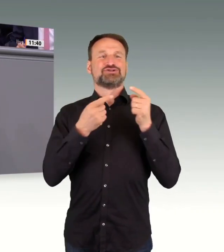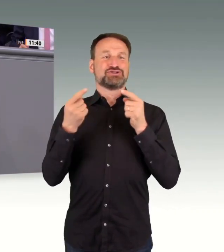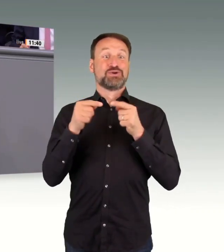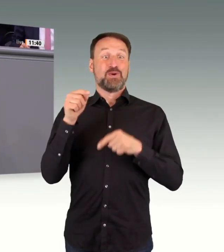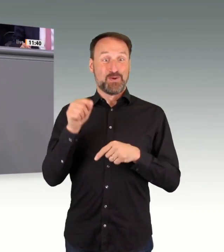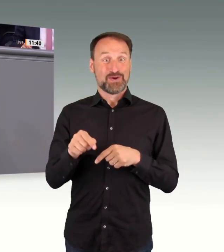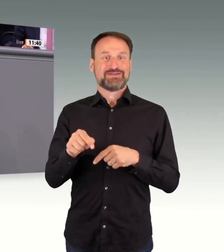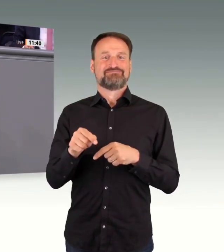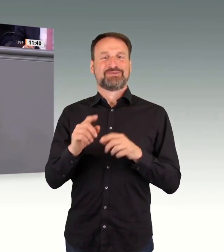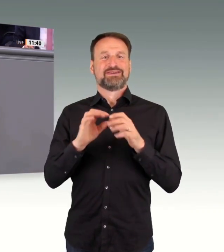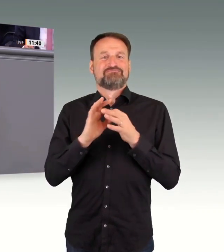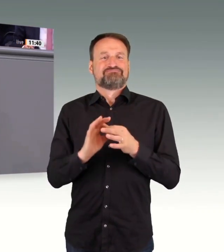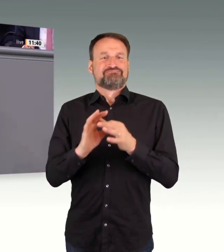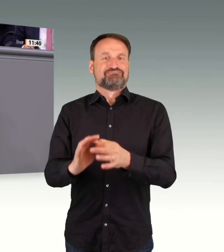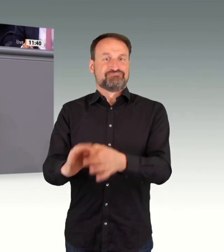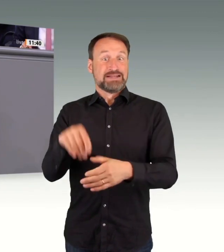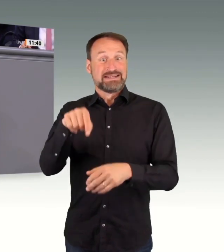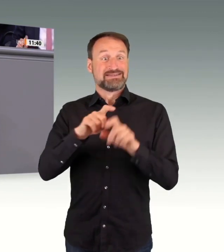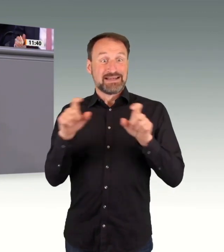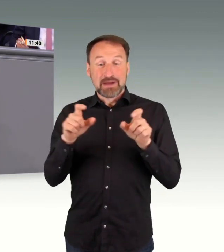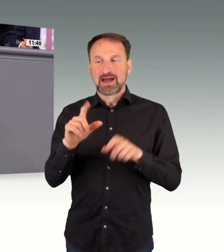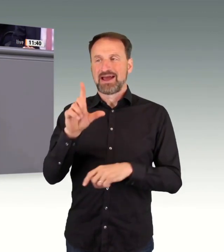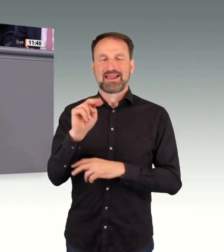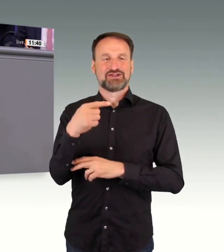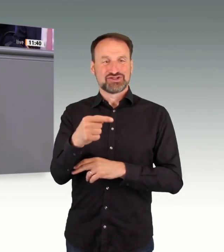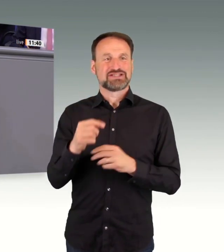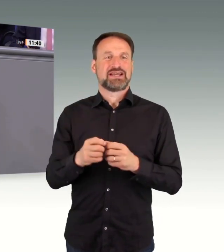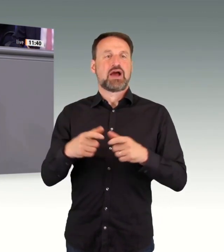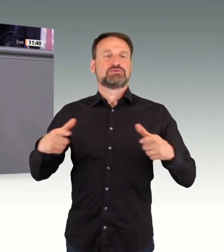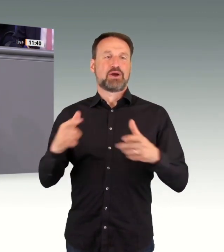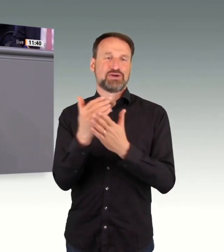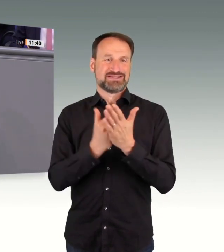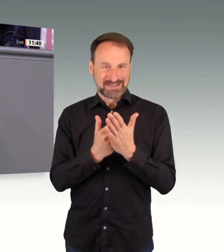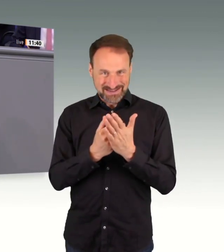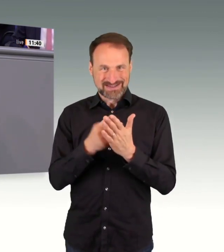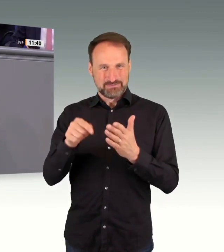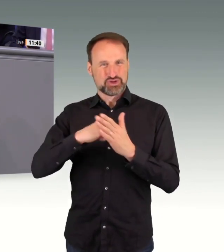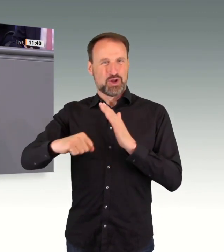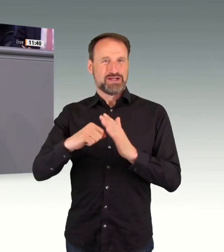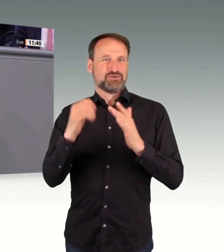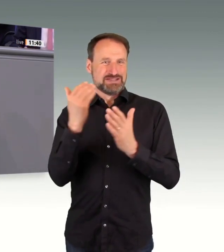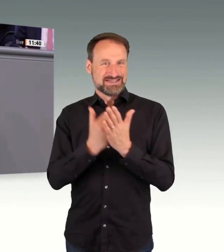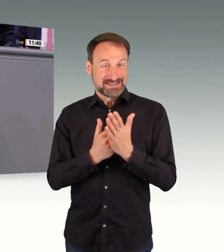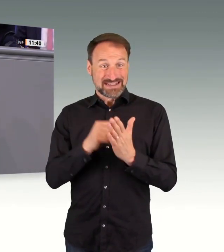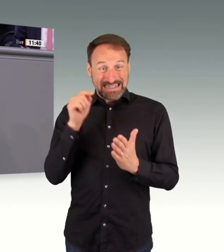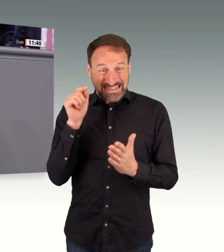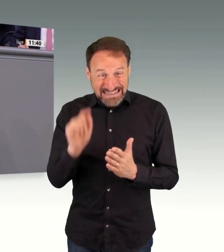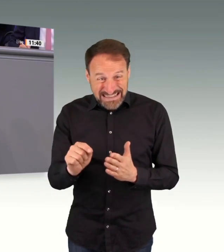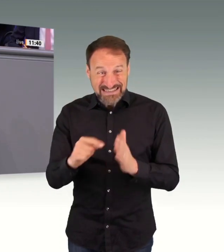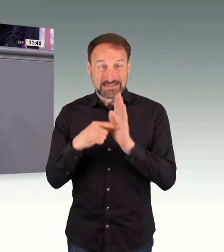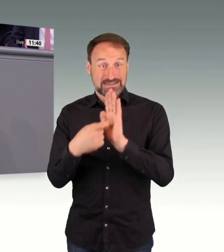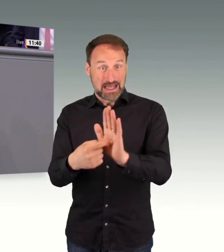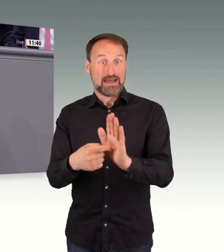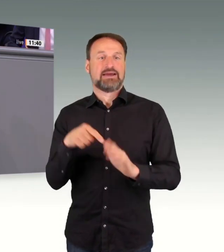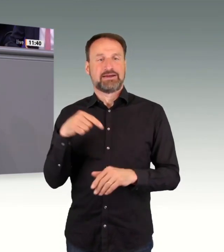dass es möglich ist, in einem bestimmten Bereich zügig ein Beschleunigungsverfahren voranzubringen. Hier geht es darum, schneller